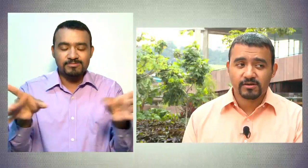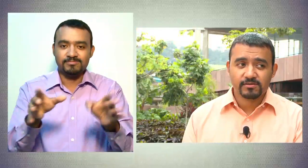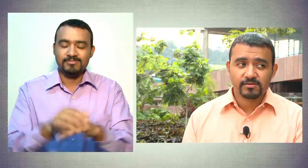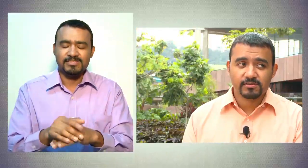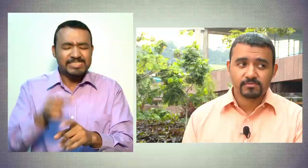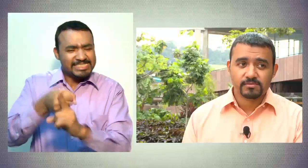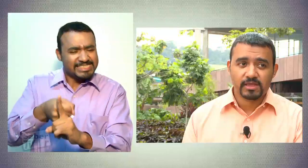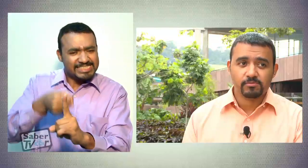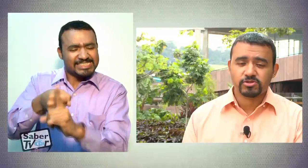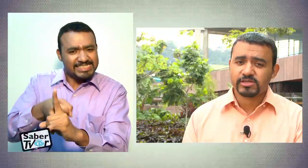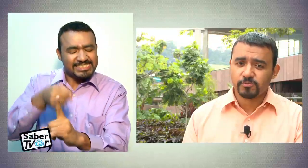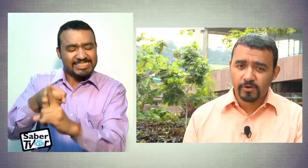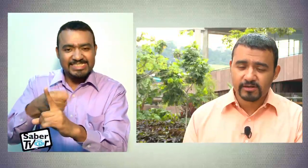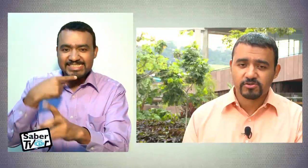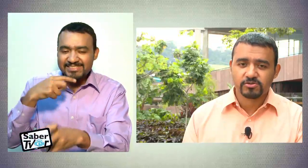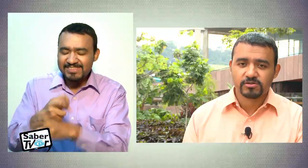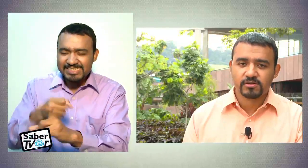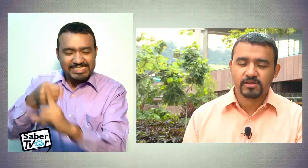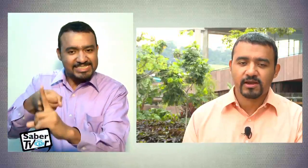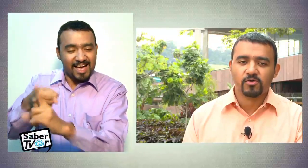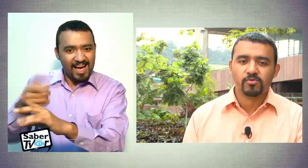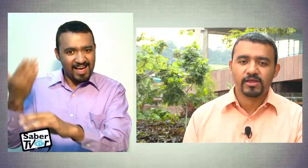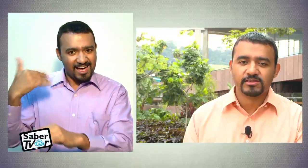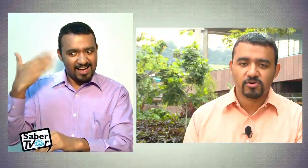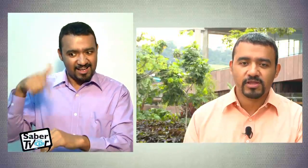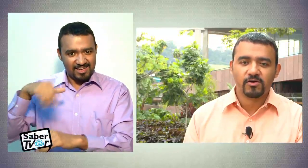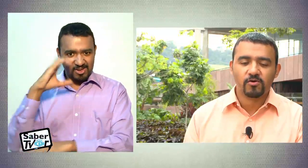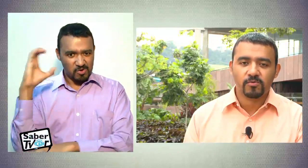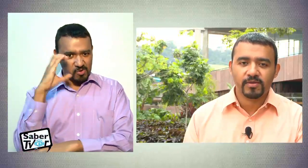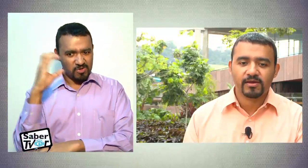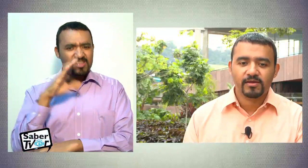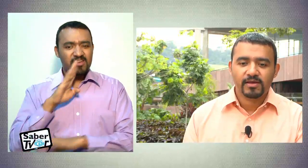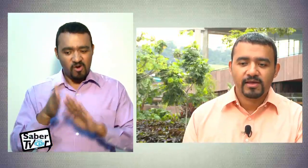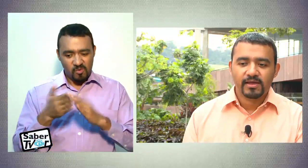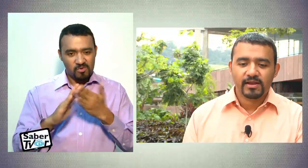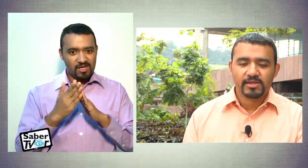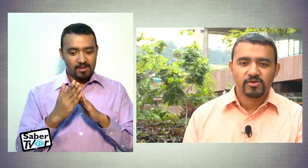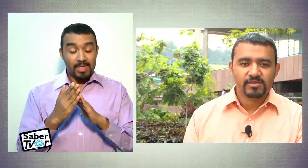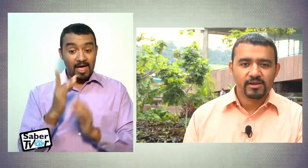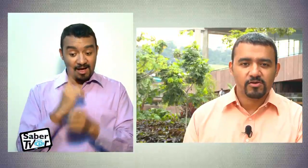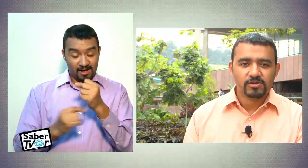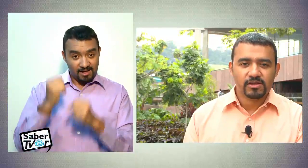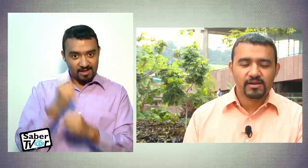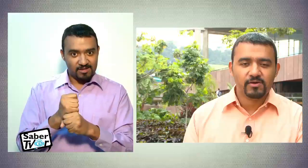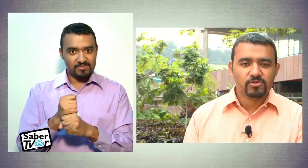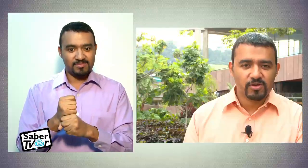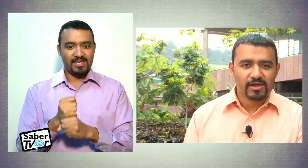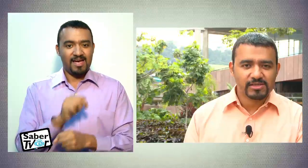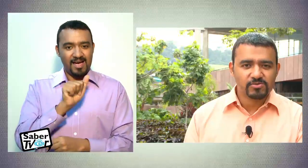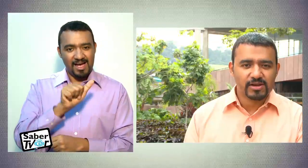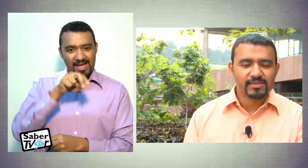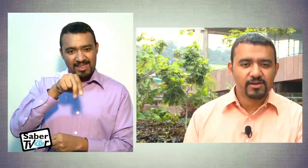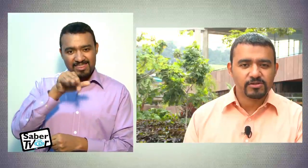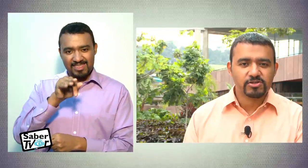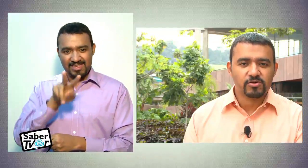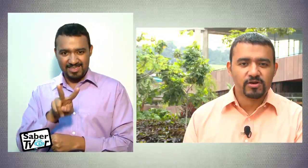y de muchos esfuerzos de la comunidad sorda en Colombia, el año anterior la Autoridad Nacional de Televisión